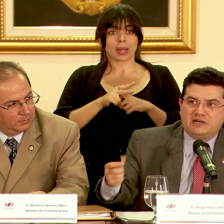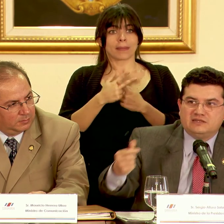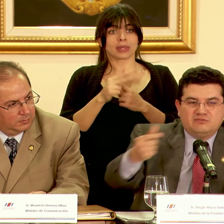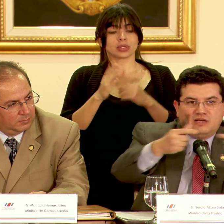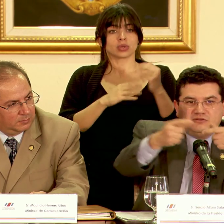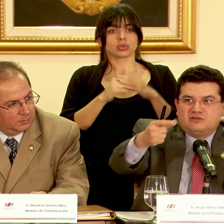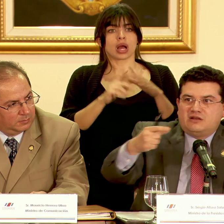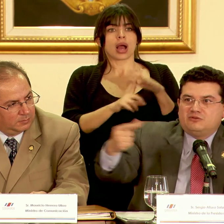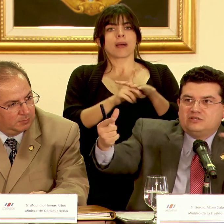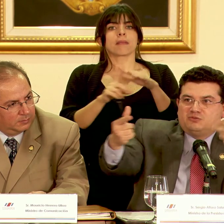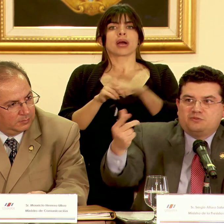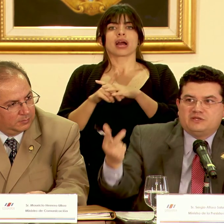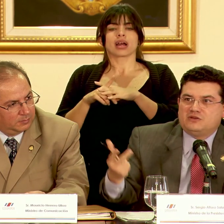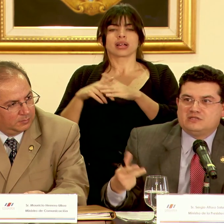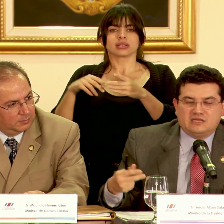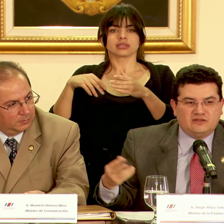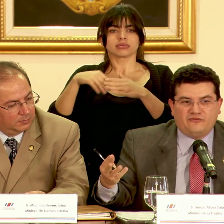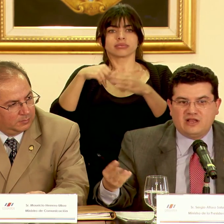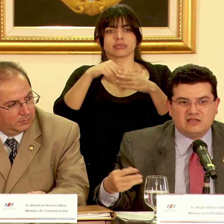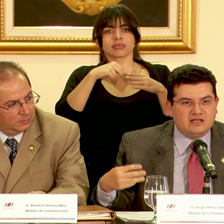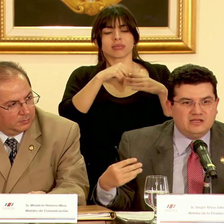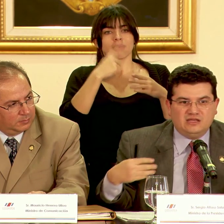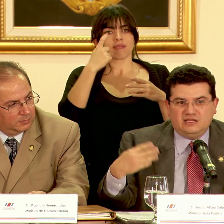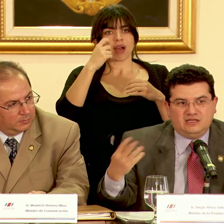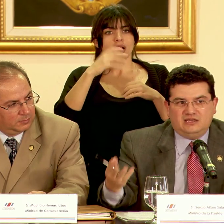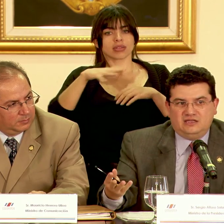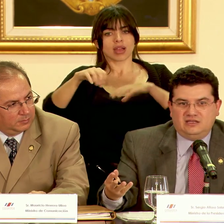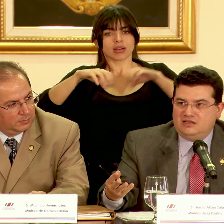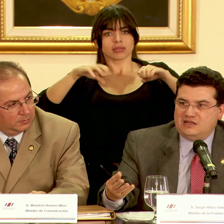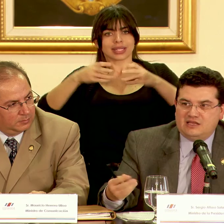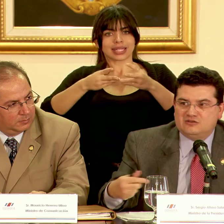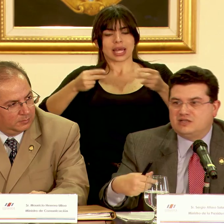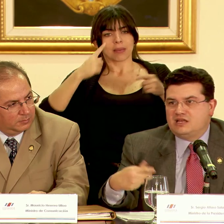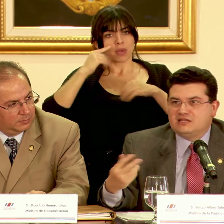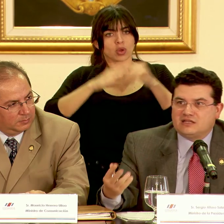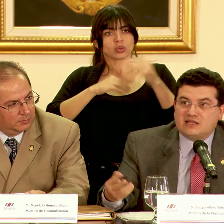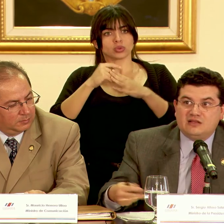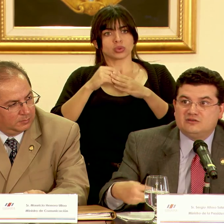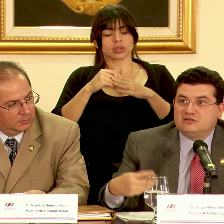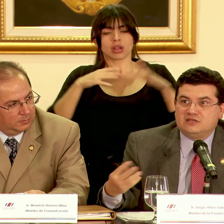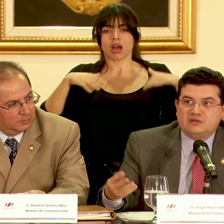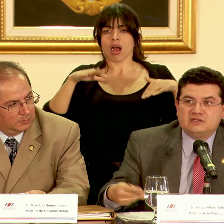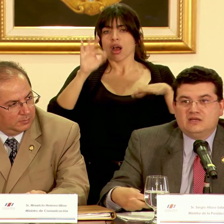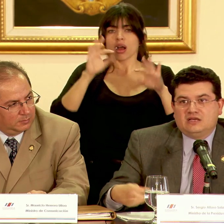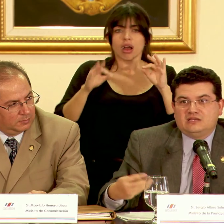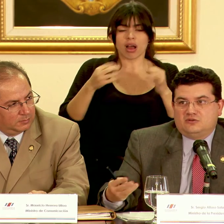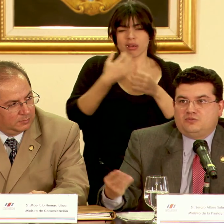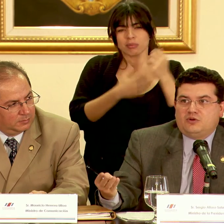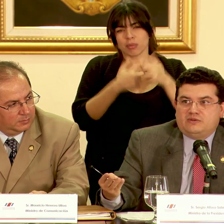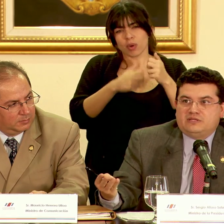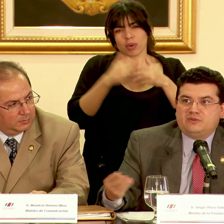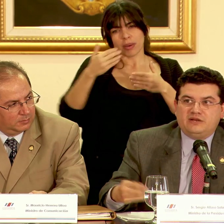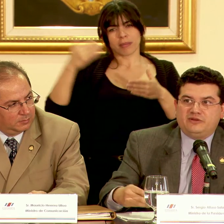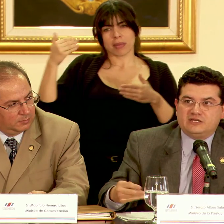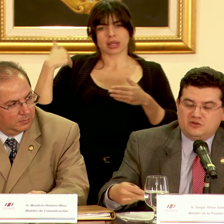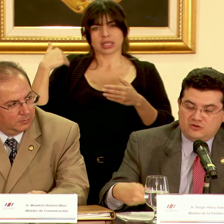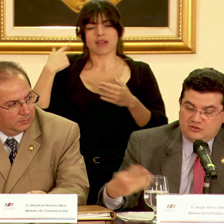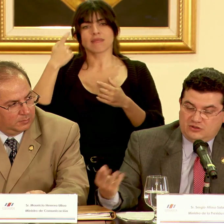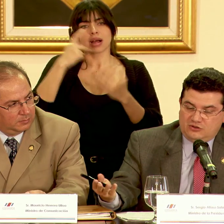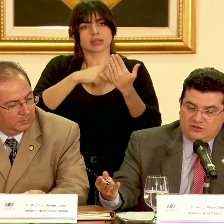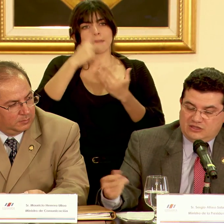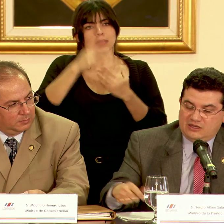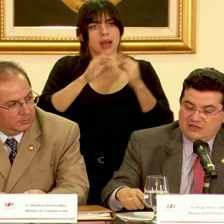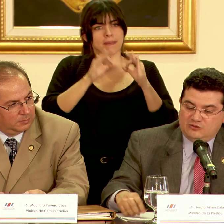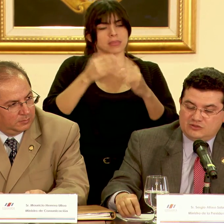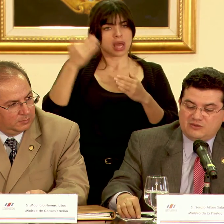aparecen varios tramos de expropiaciones que hacen falta y nadie los tenía detectados y demás que son problemas de planificación